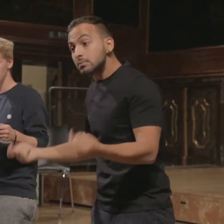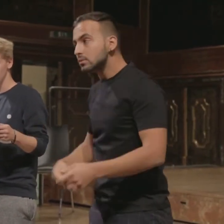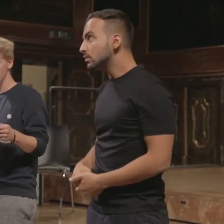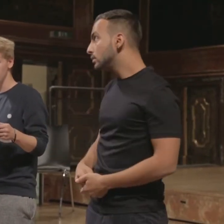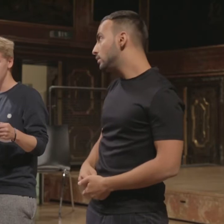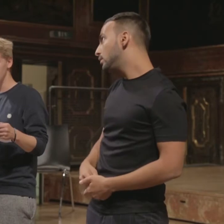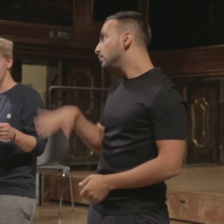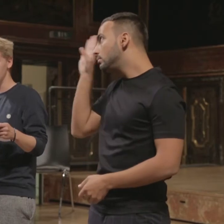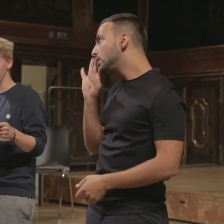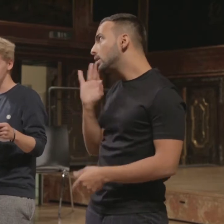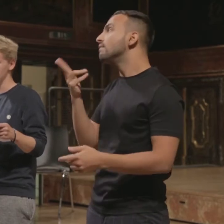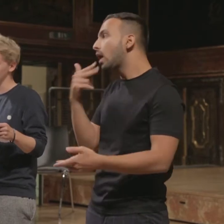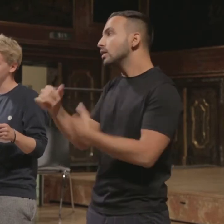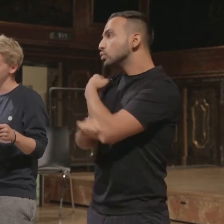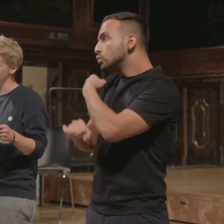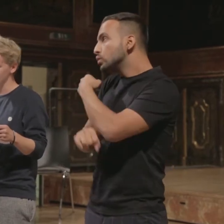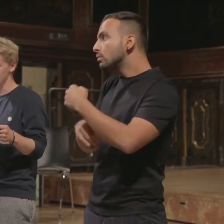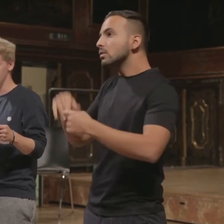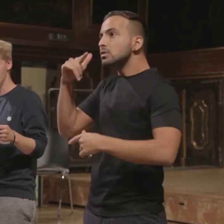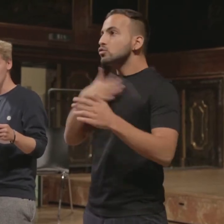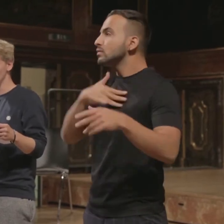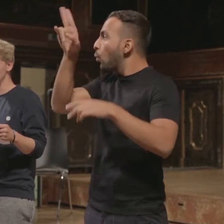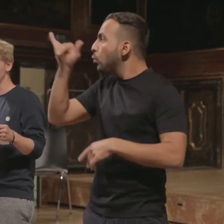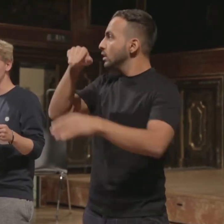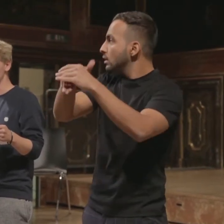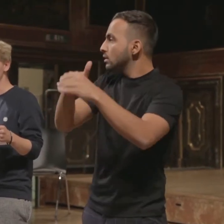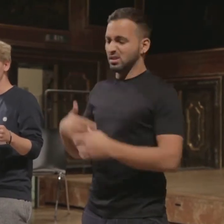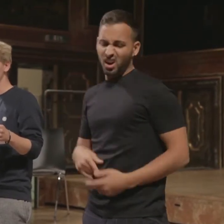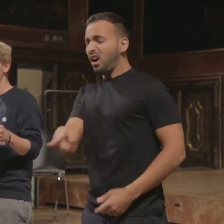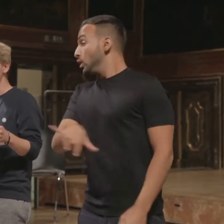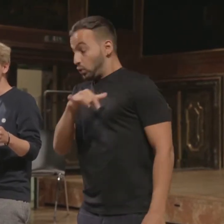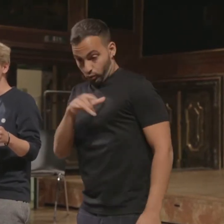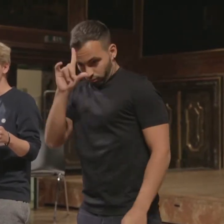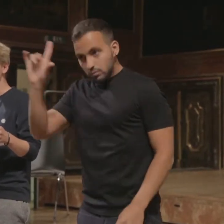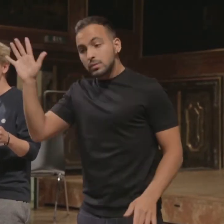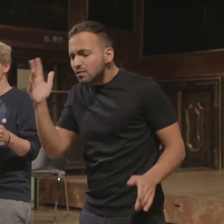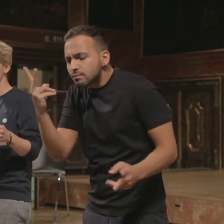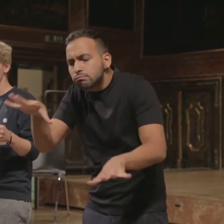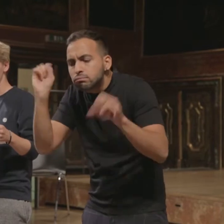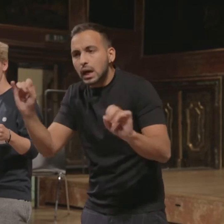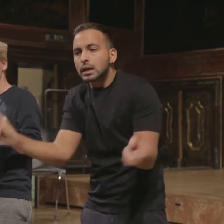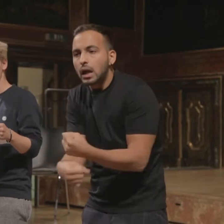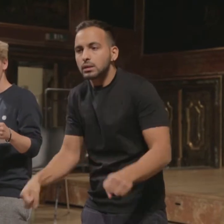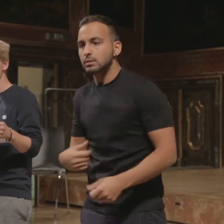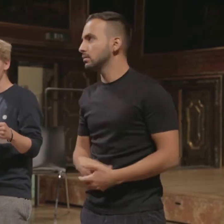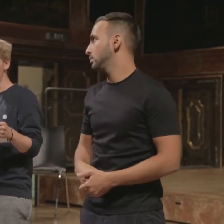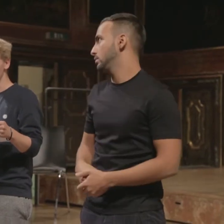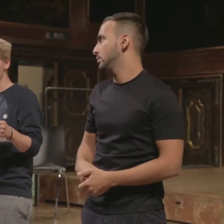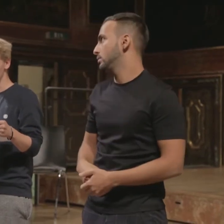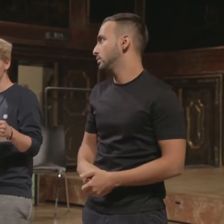schulmedizinischer Relevanz? Fragte ich scheinheilig. Du bist noch zu jung. Du verstehst das noch nicht, sagte sie knapp. Du musst aufhören, so viel